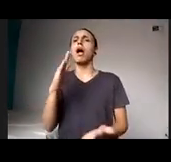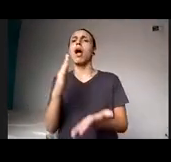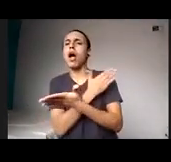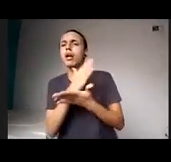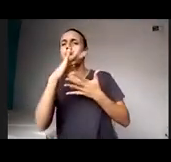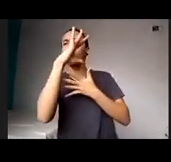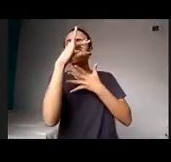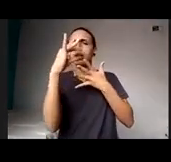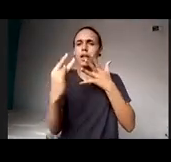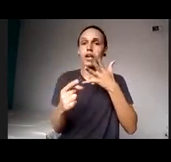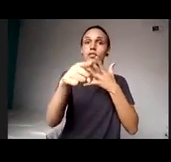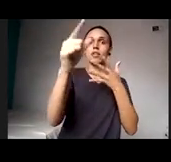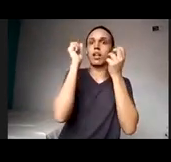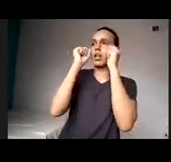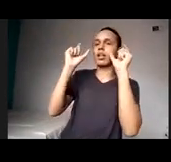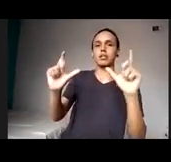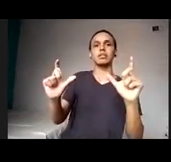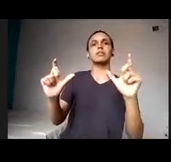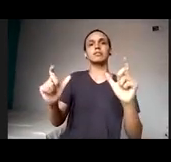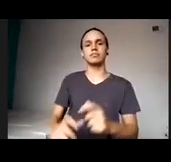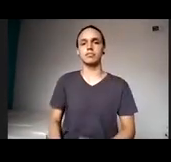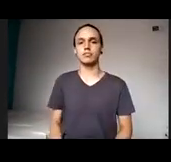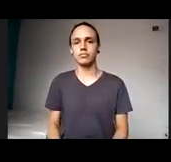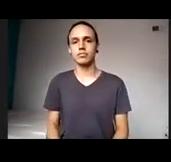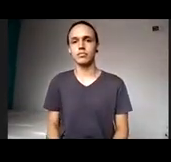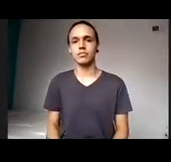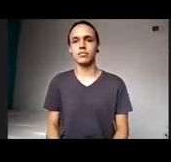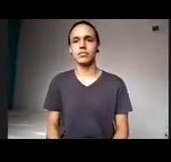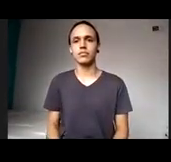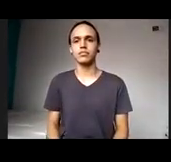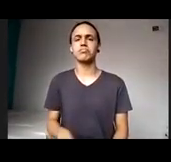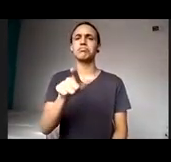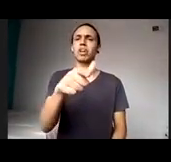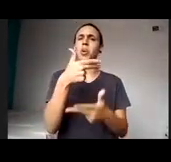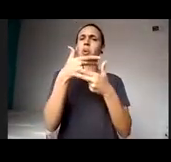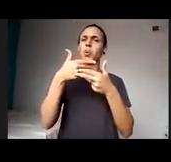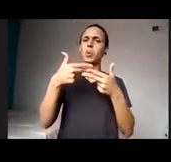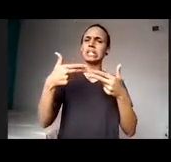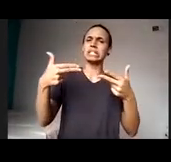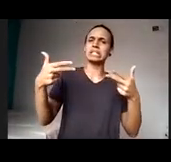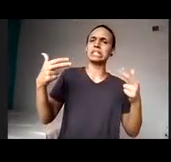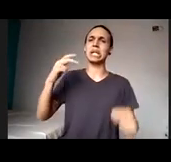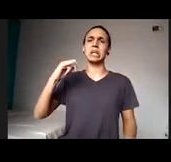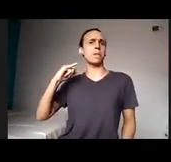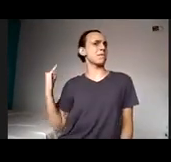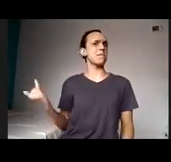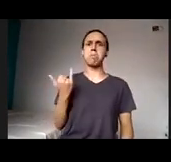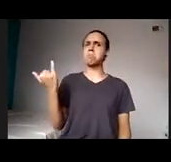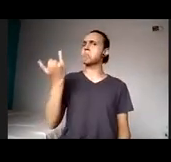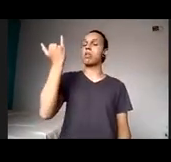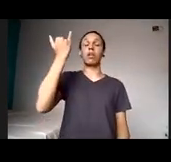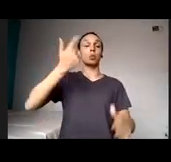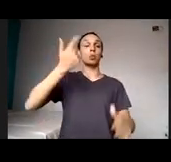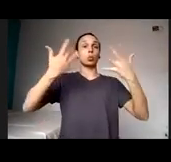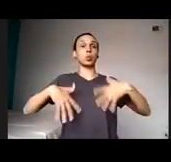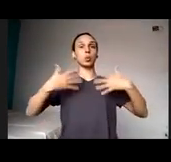o Alcântico, está falando coisas importantíssimas e que movem o